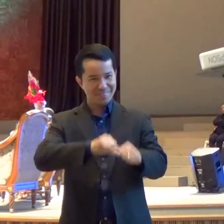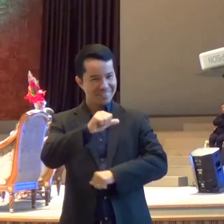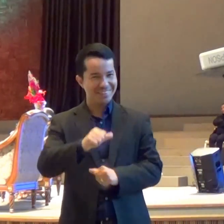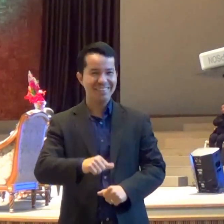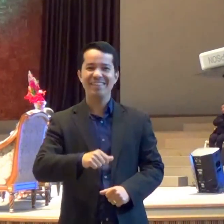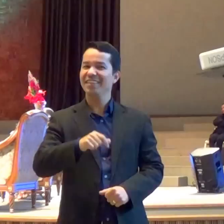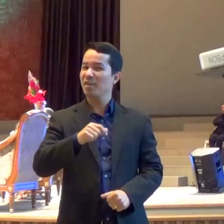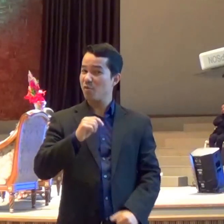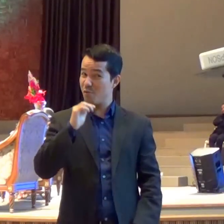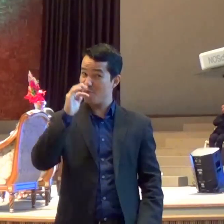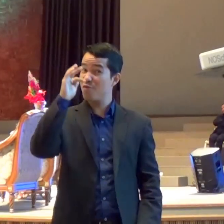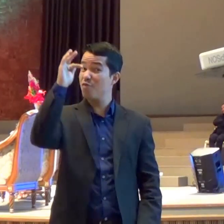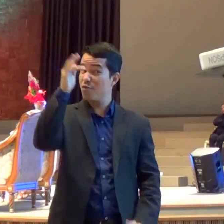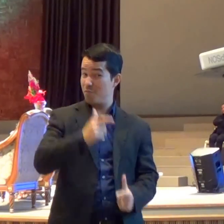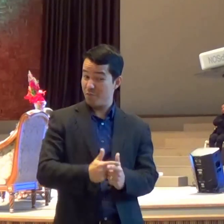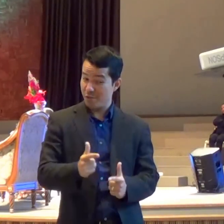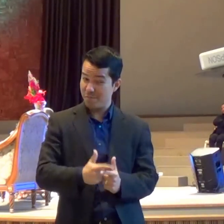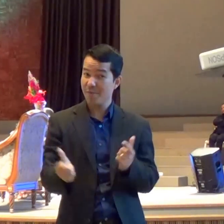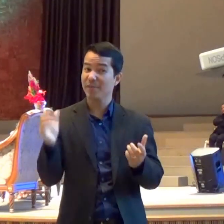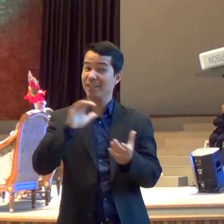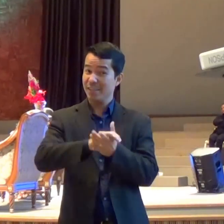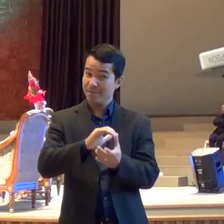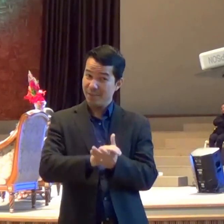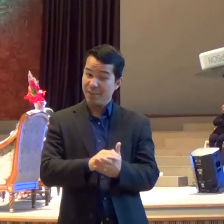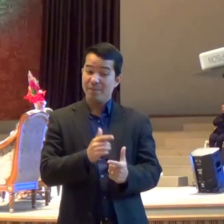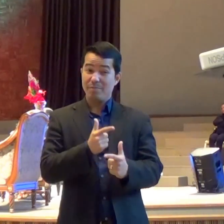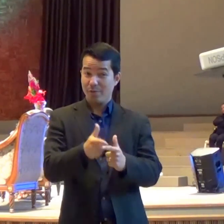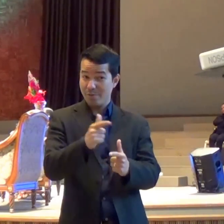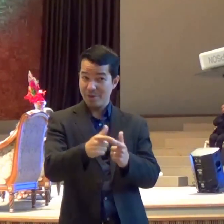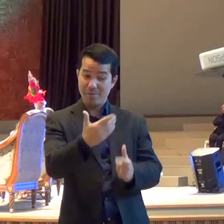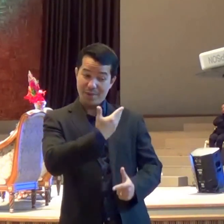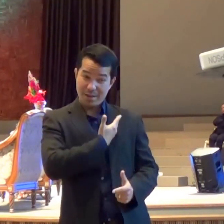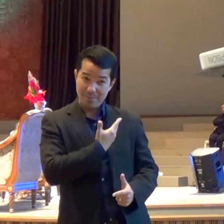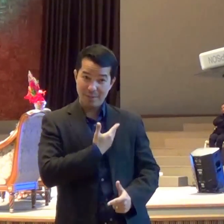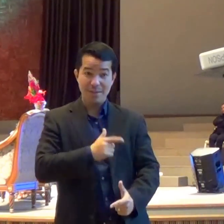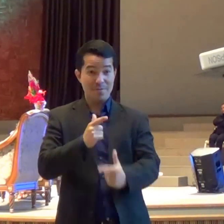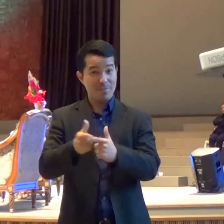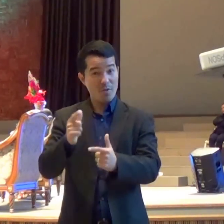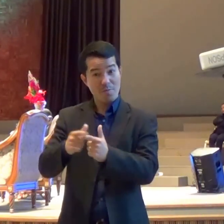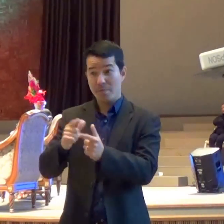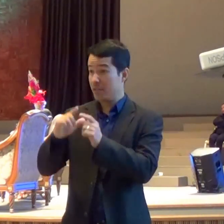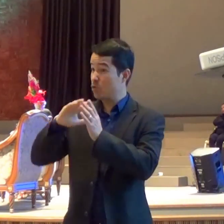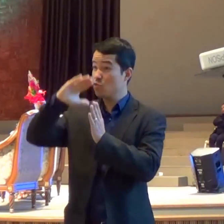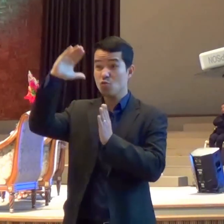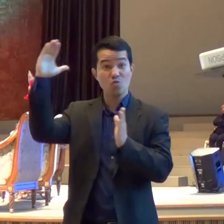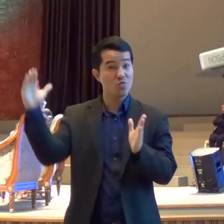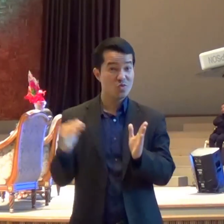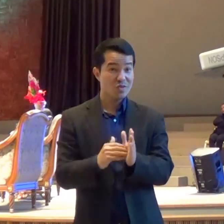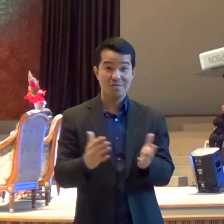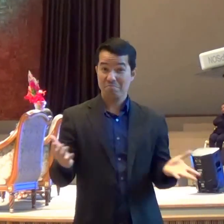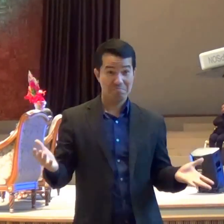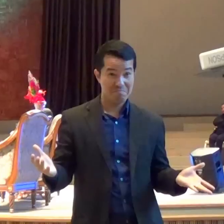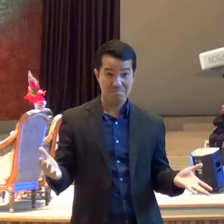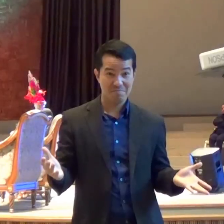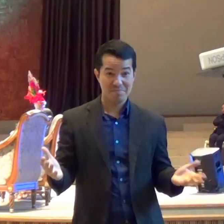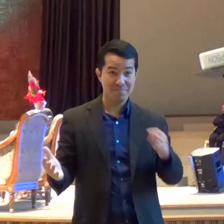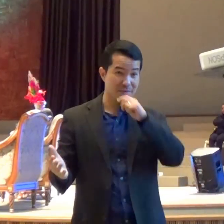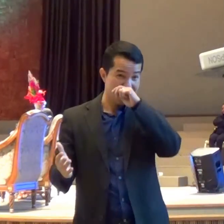problema Nos seus relacionamentos Olha que realidade É essa Qualquer área Da vida Precisa De